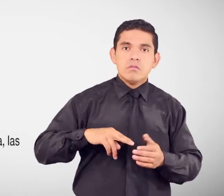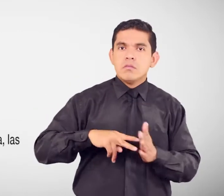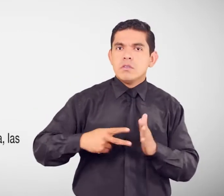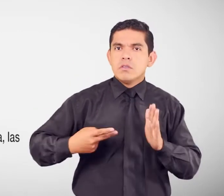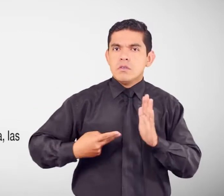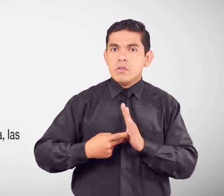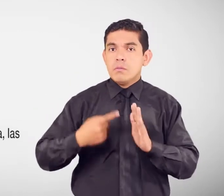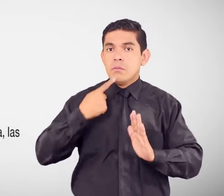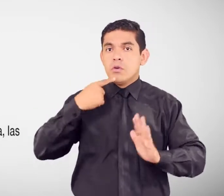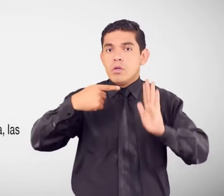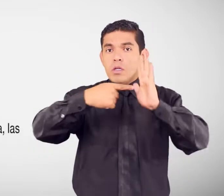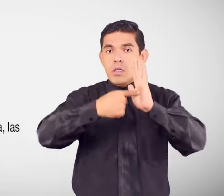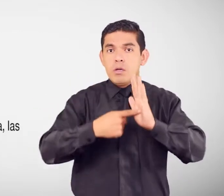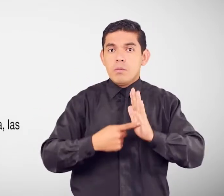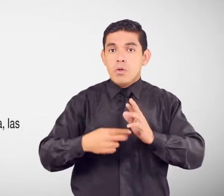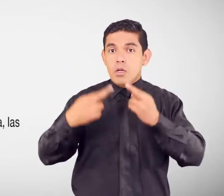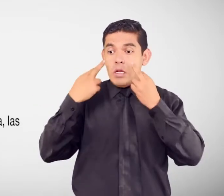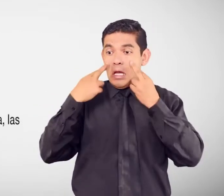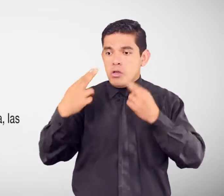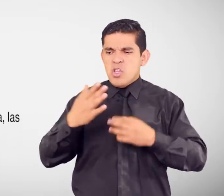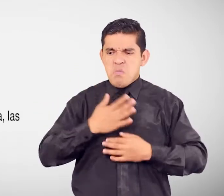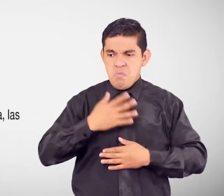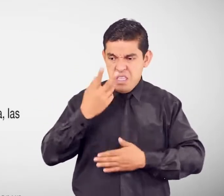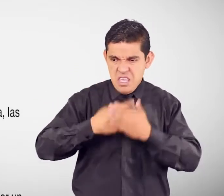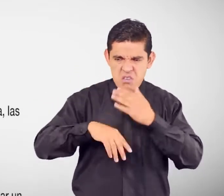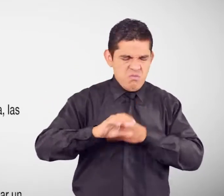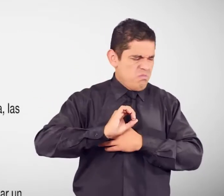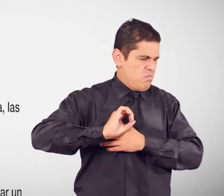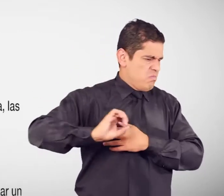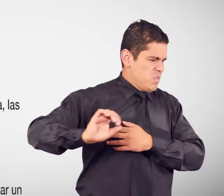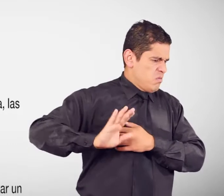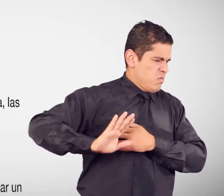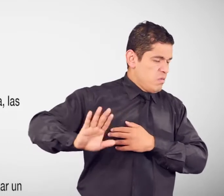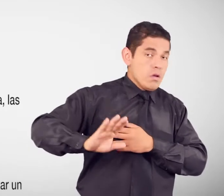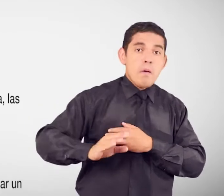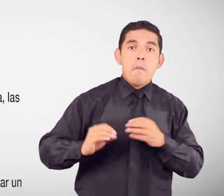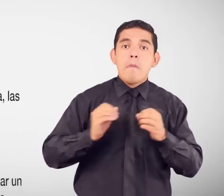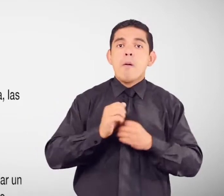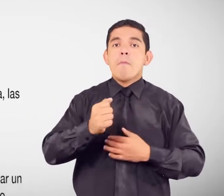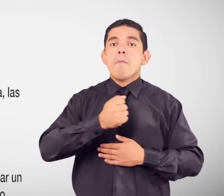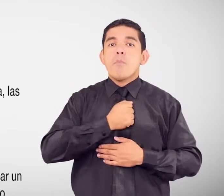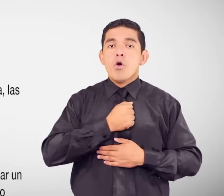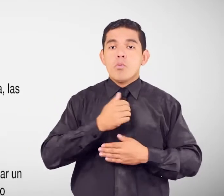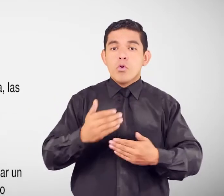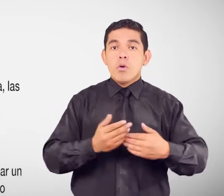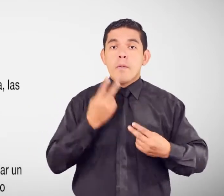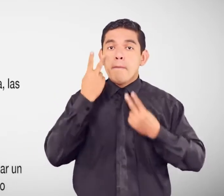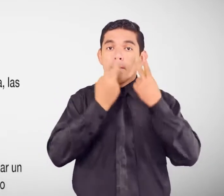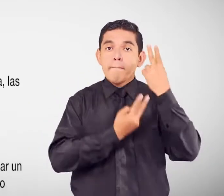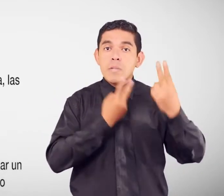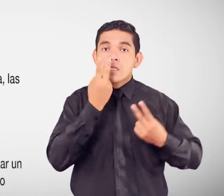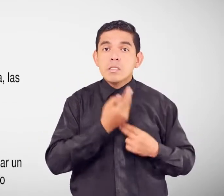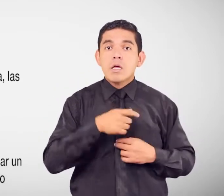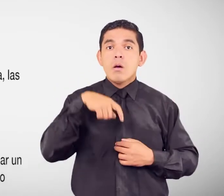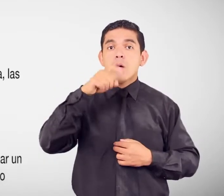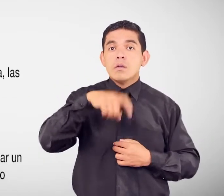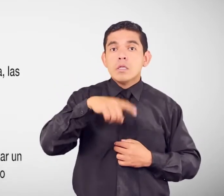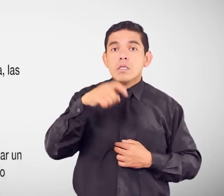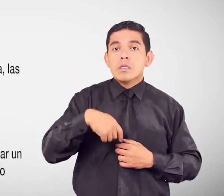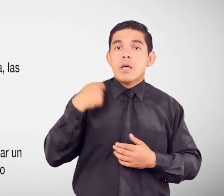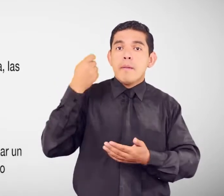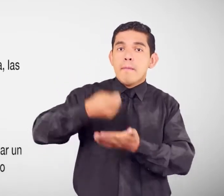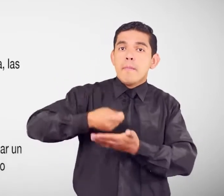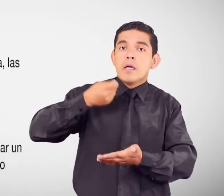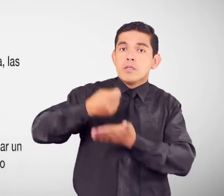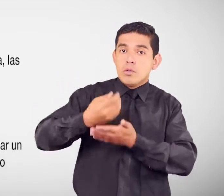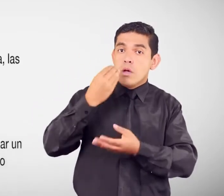La tenencia Las visitas Y la necesidad De una pensión alimenticia ¿Qué debes hacer? Acudir a la